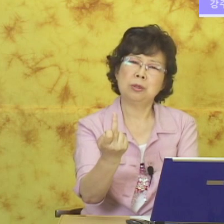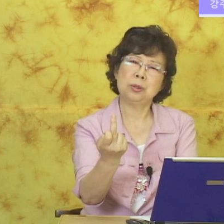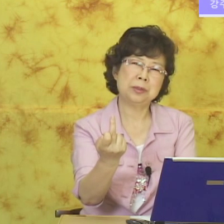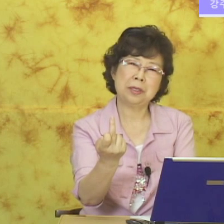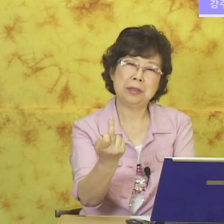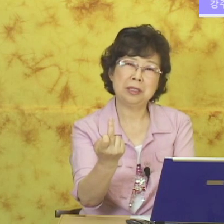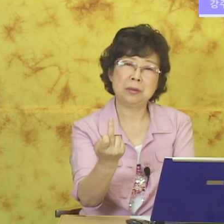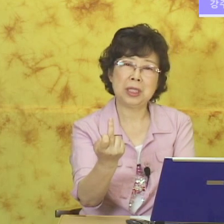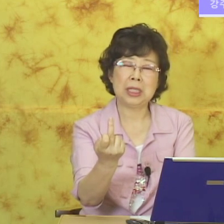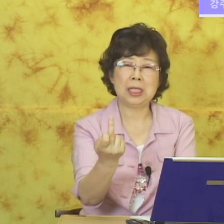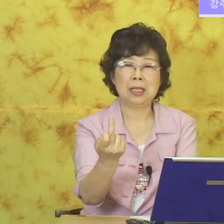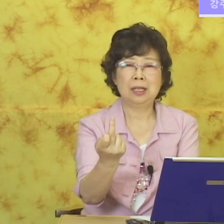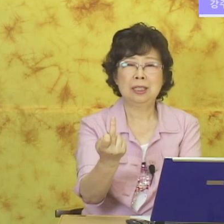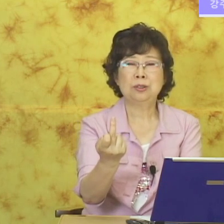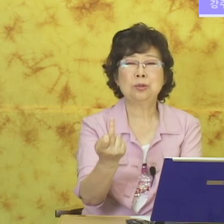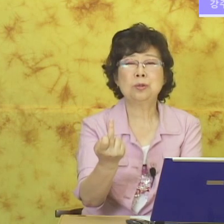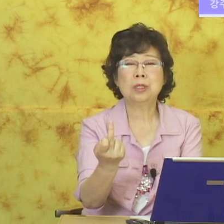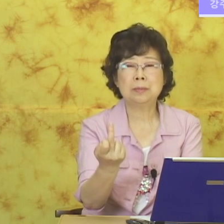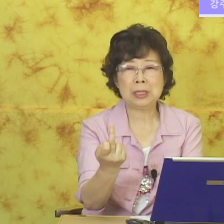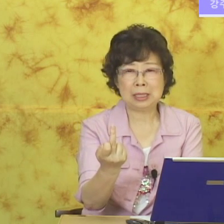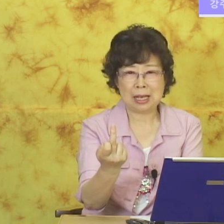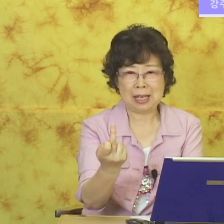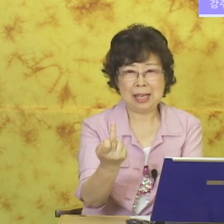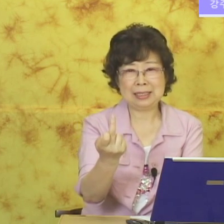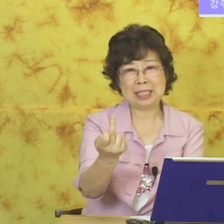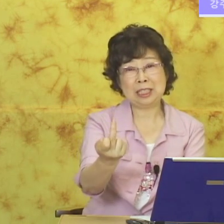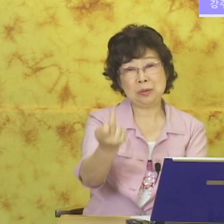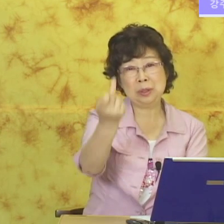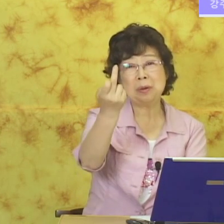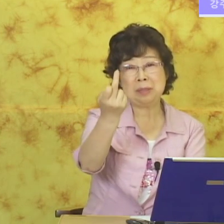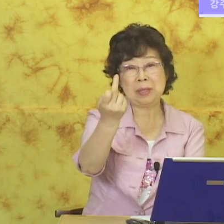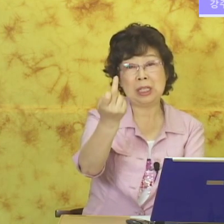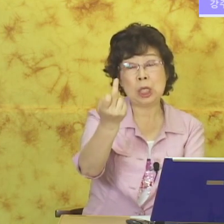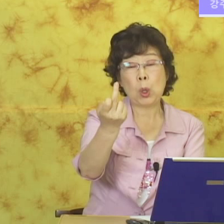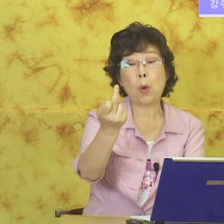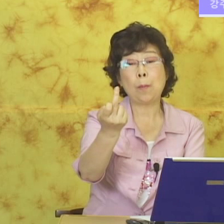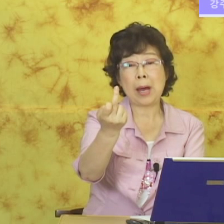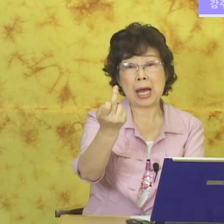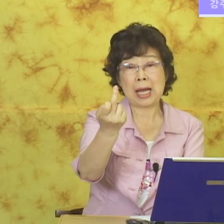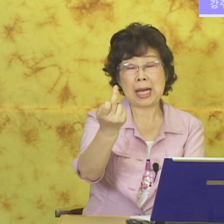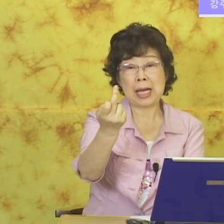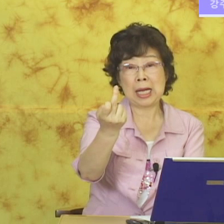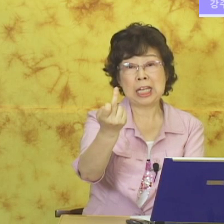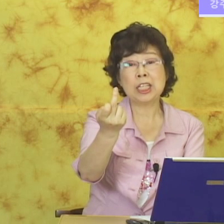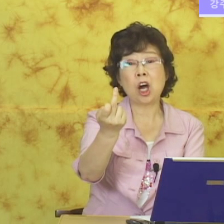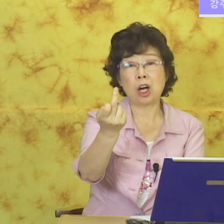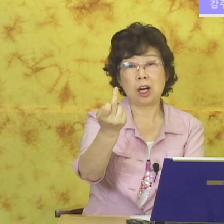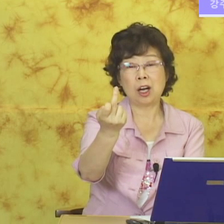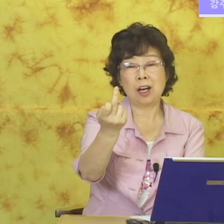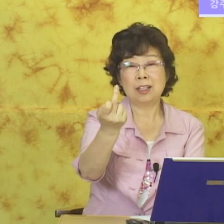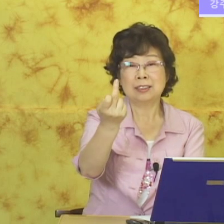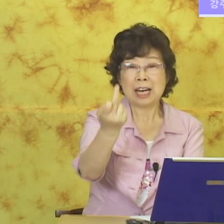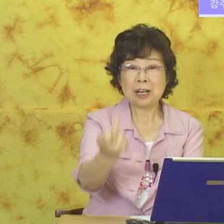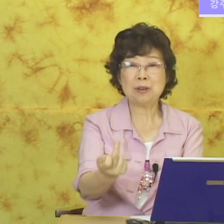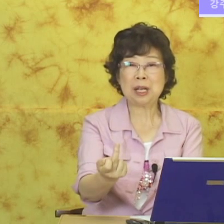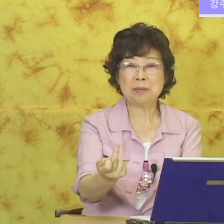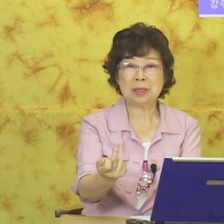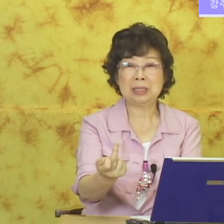할 수 없어요. 이거 우리 수어입니다. 예. 자 이거 위로 올리면 오빠, 형. 아래로 내리면